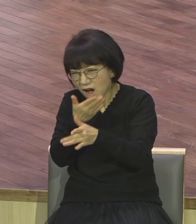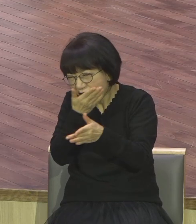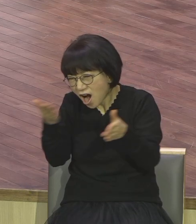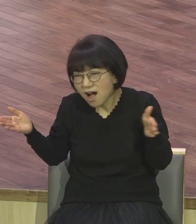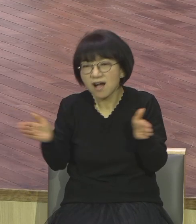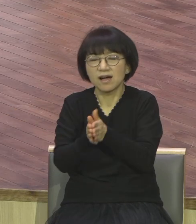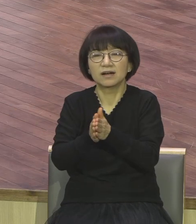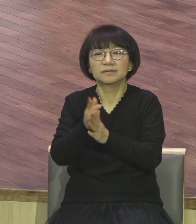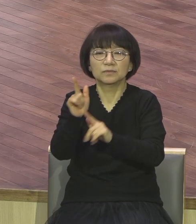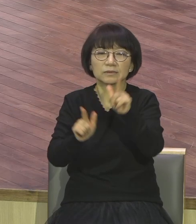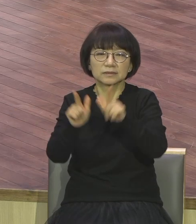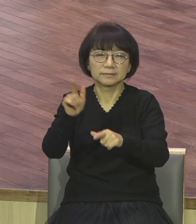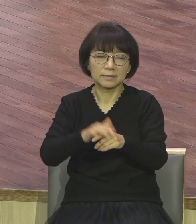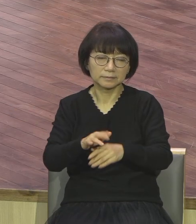처참합니다 지구촌이